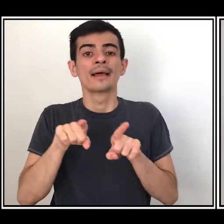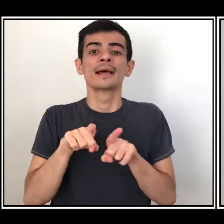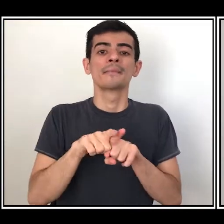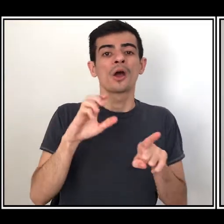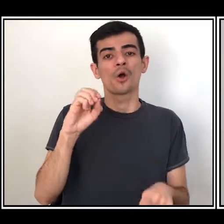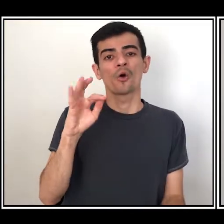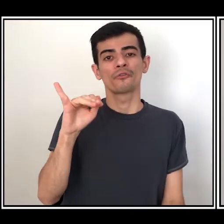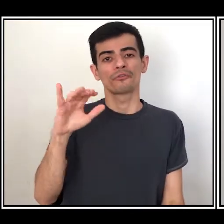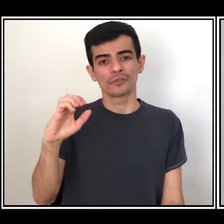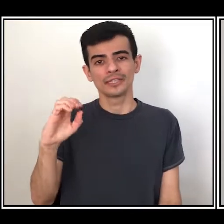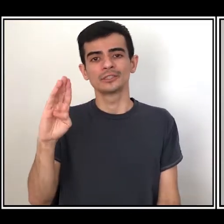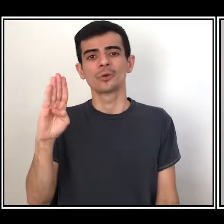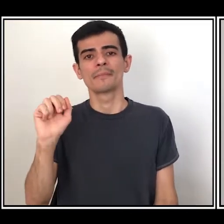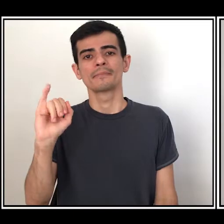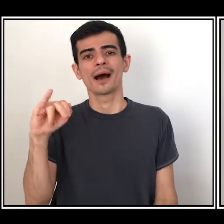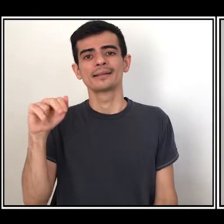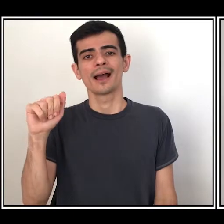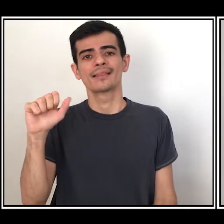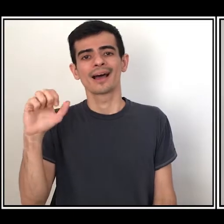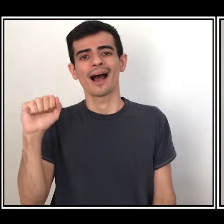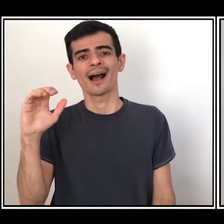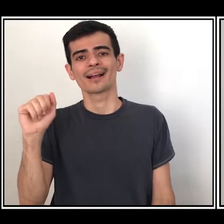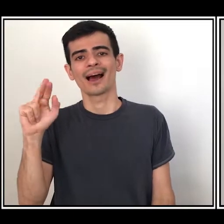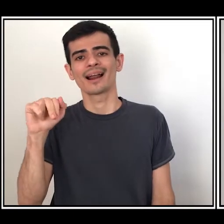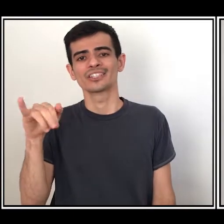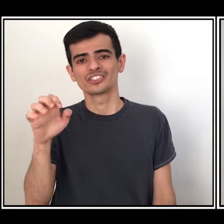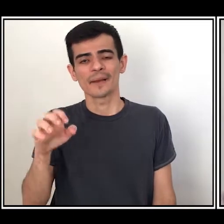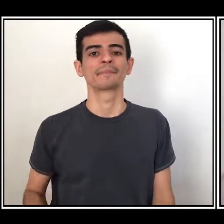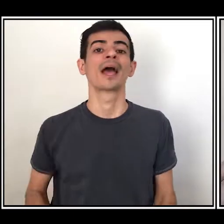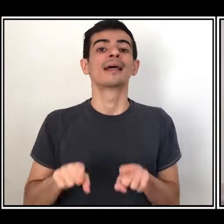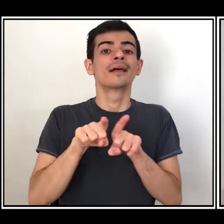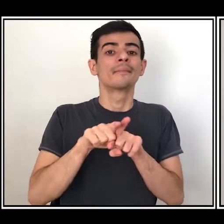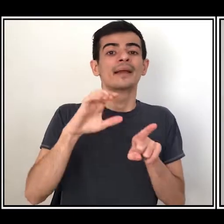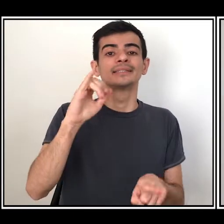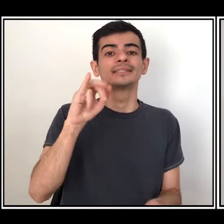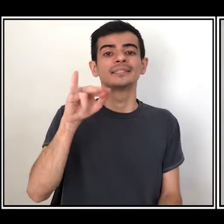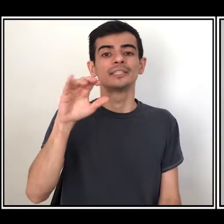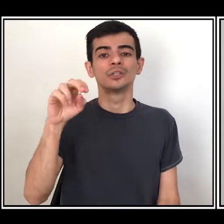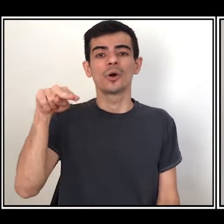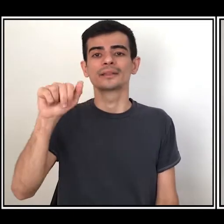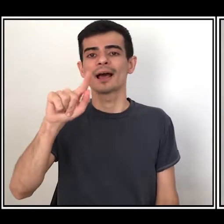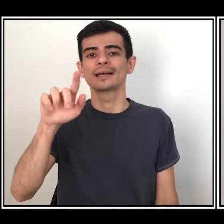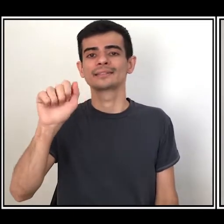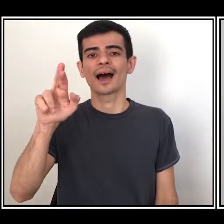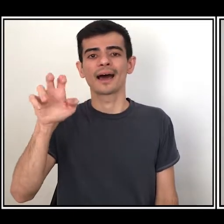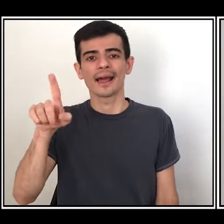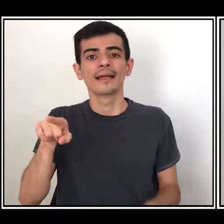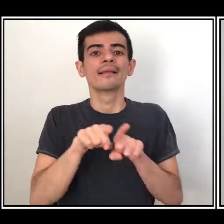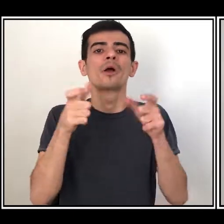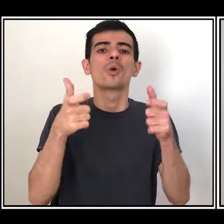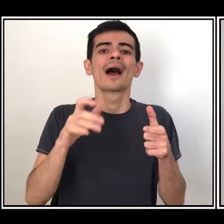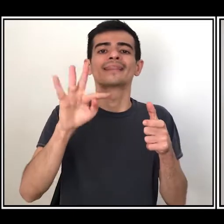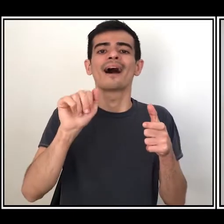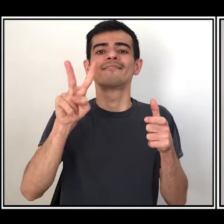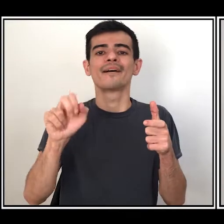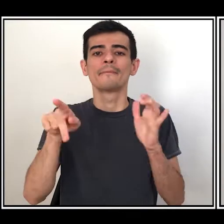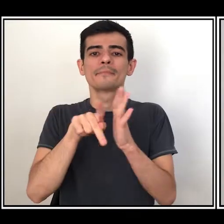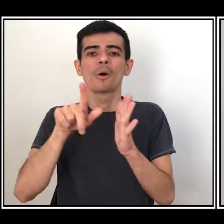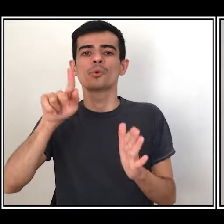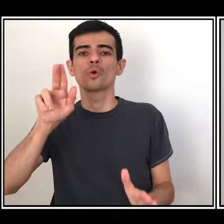Jacarajé, o Sírio de Nazaré, a Tava, que um lugar sagrado para o povo Guarani, o modo de fazer a Viola